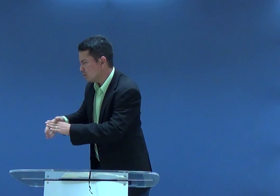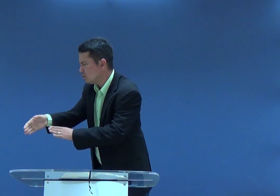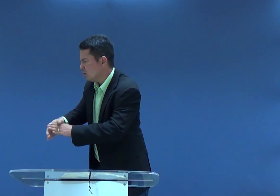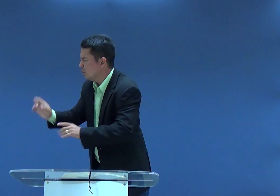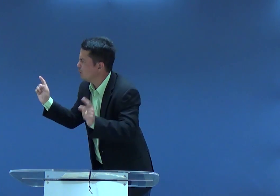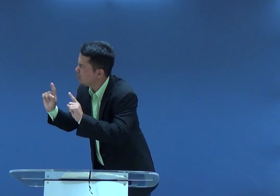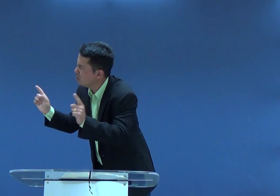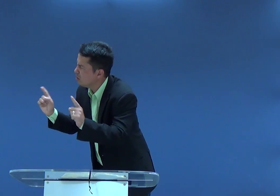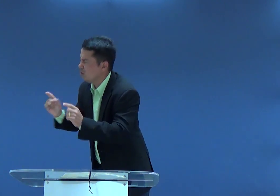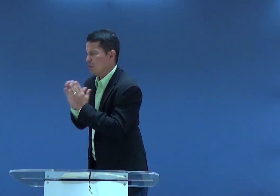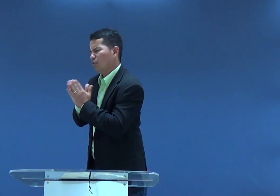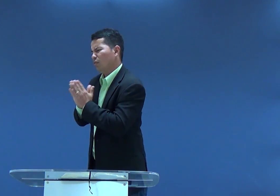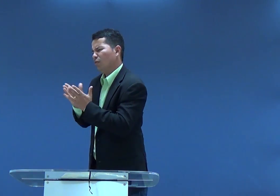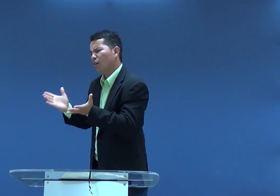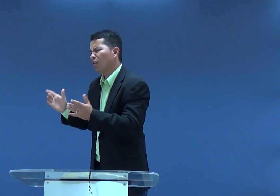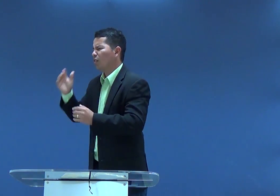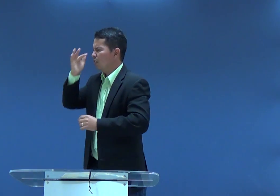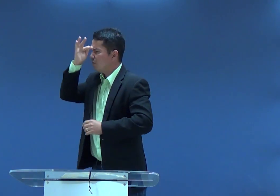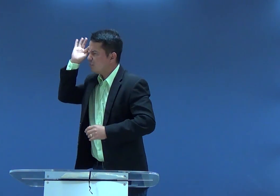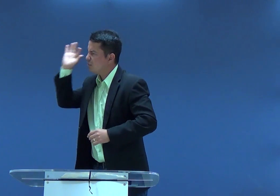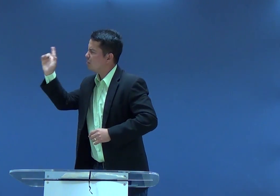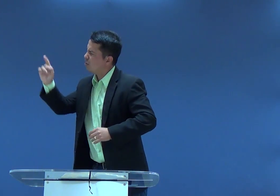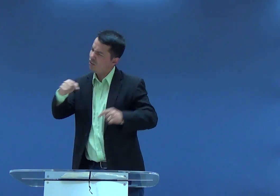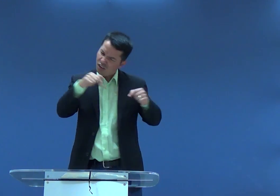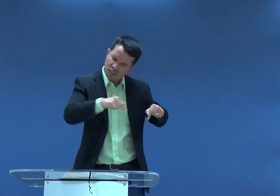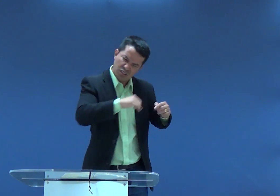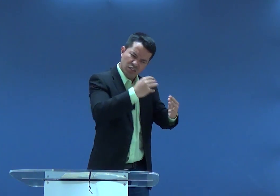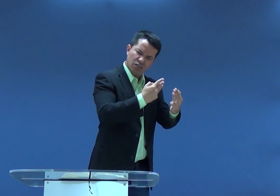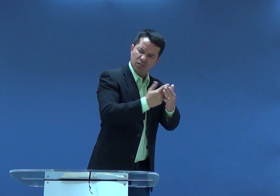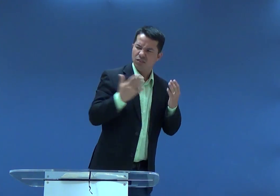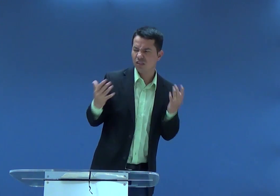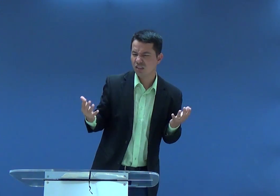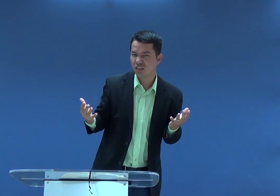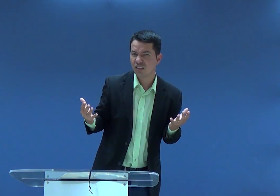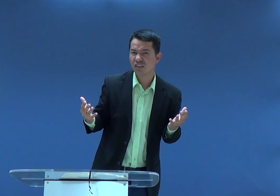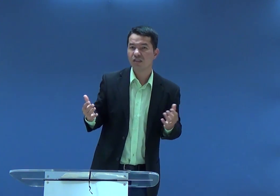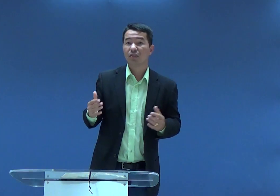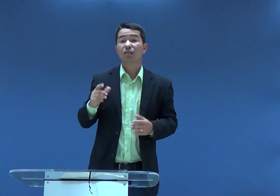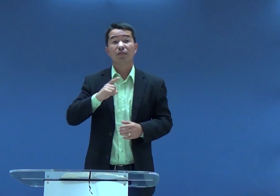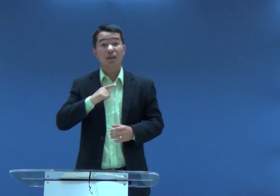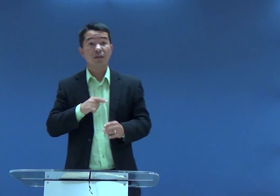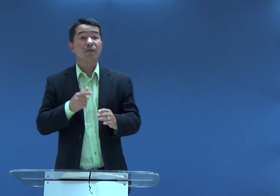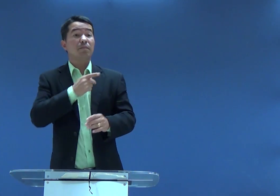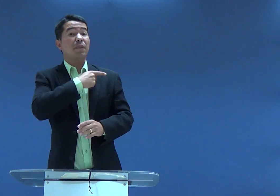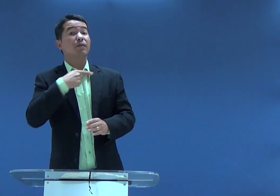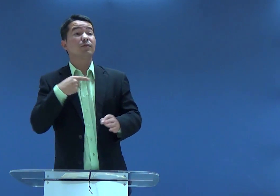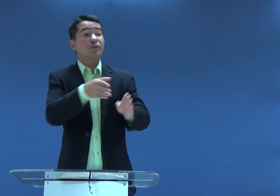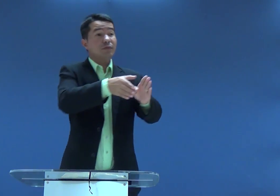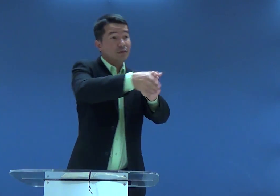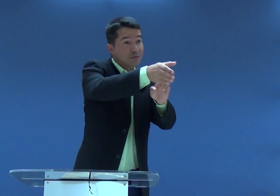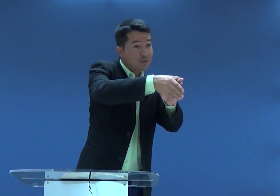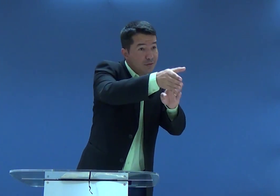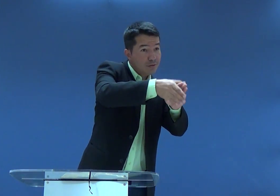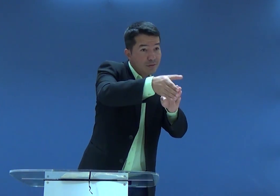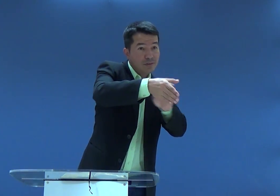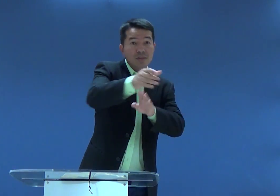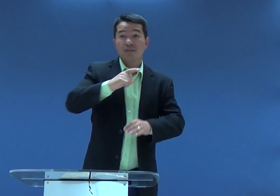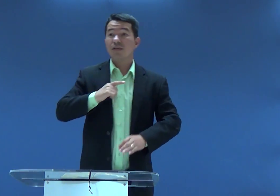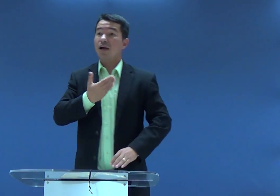Você sabe que nem os pais de Sansão acabaram aconselhando ele. Não, filho, casa com alguém com o povo. Eu